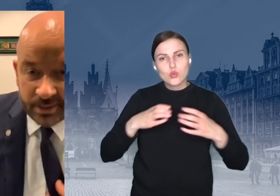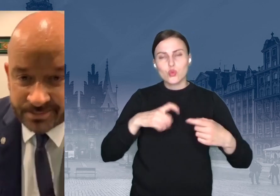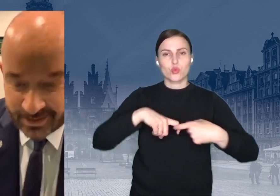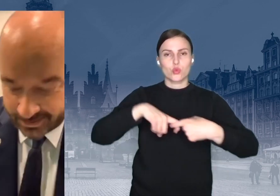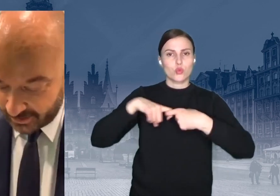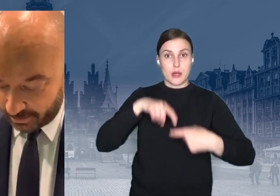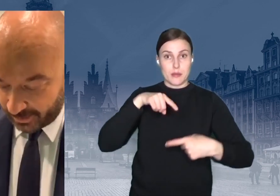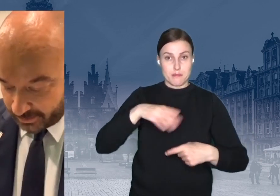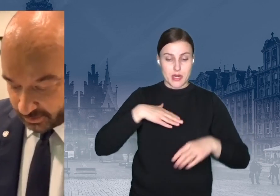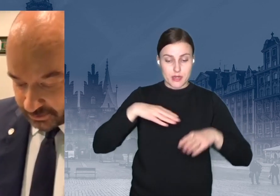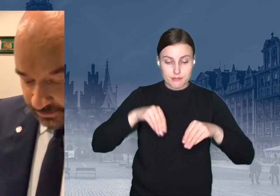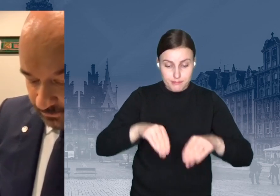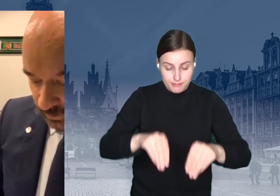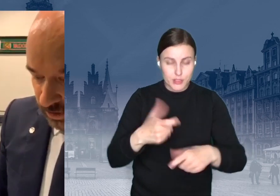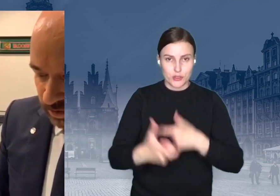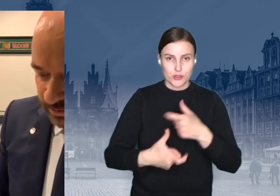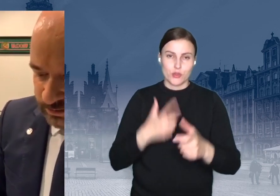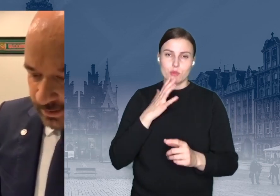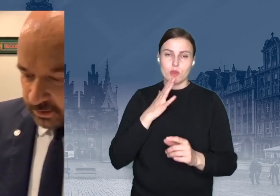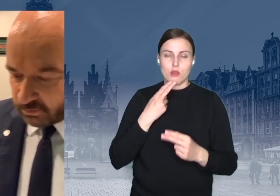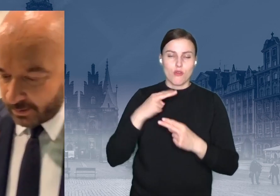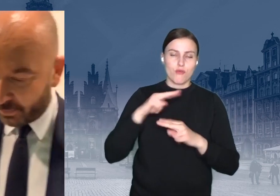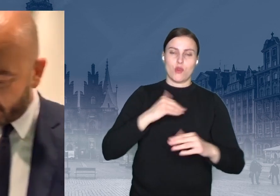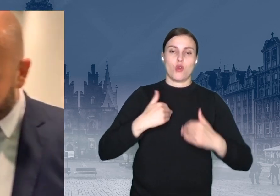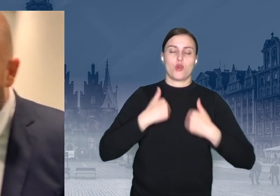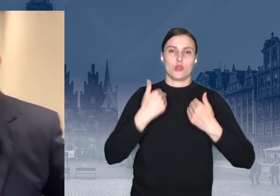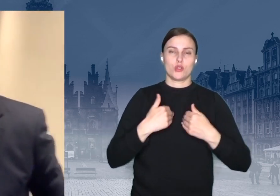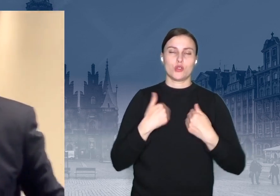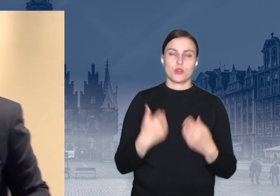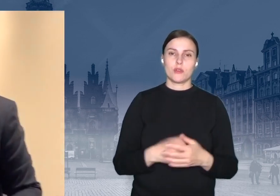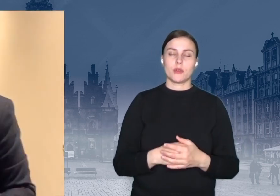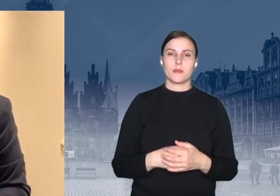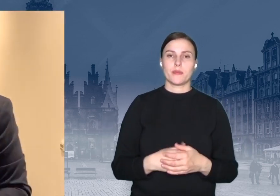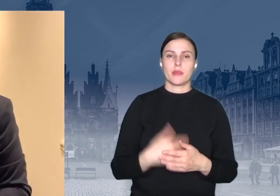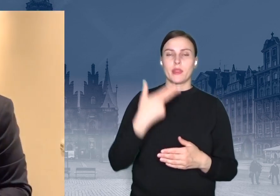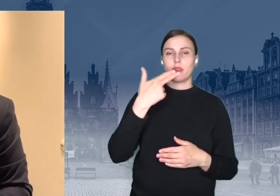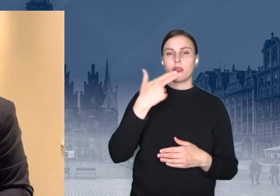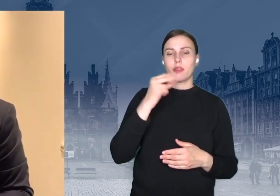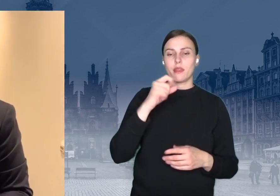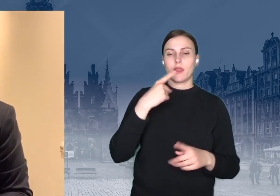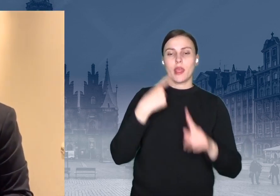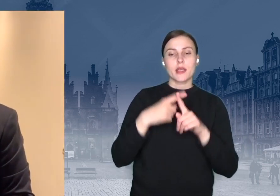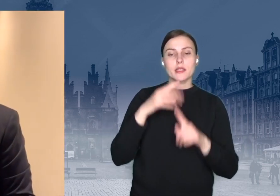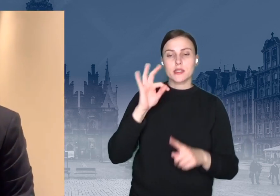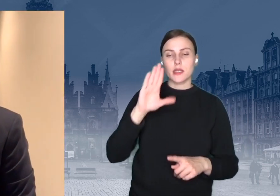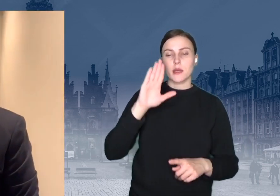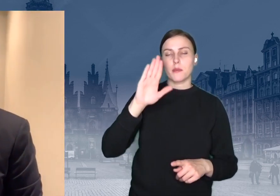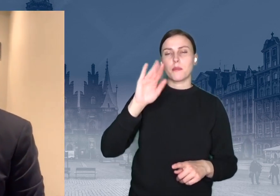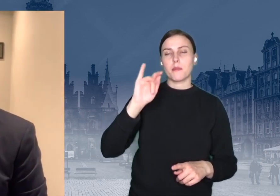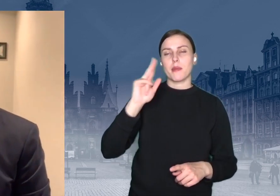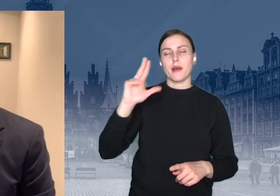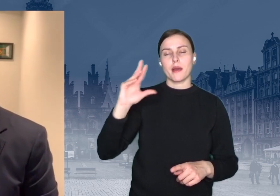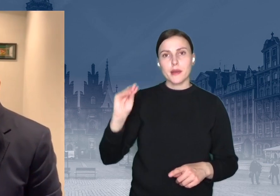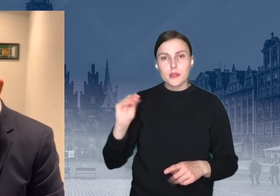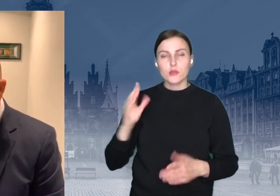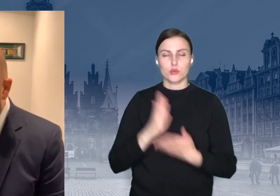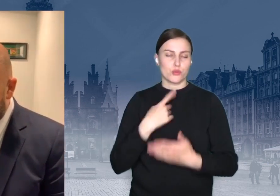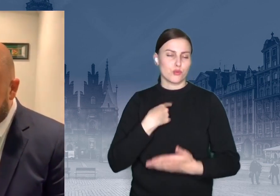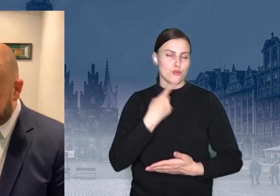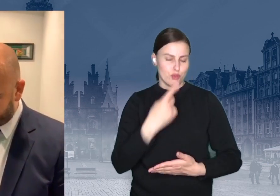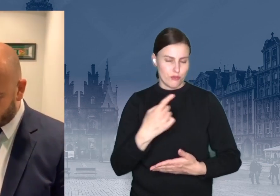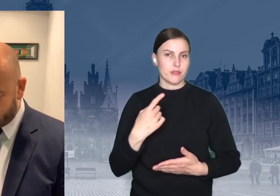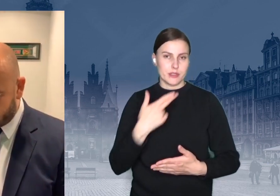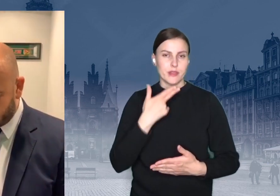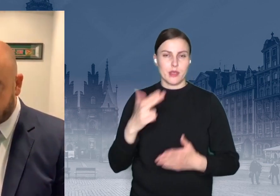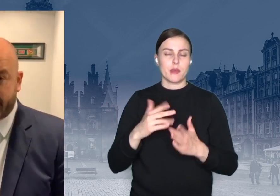Dobra, moi drodzy. Czyli o Nextbike'u Wam powiedziałem. Co tu jeszcze chciałbym Wam powiedzieć? A, ogóle,